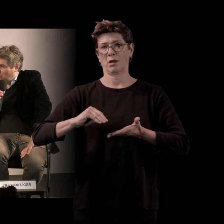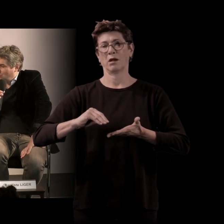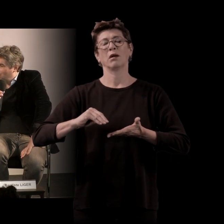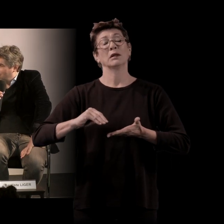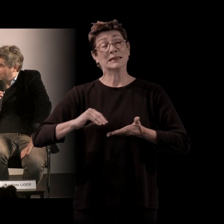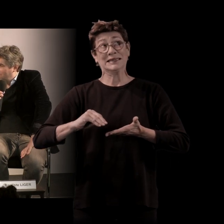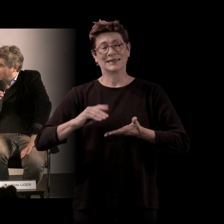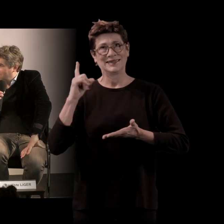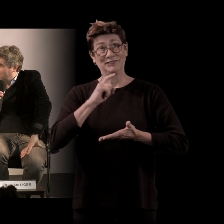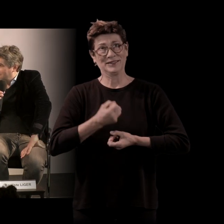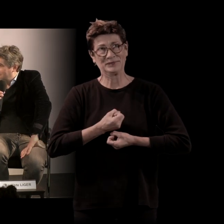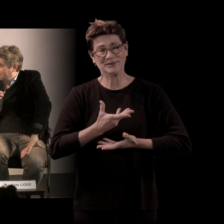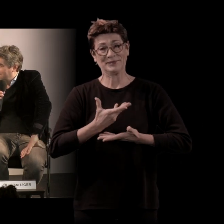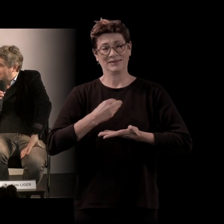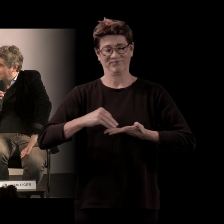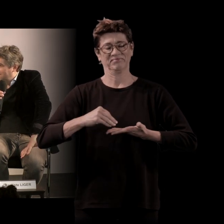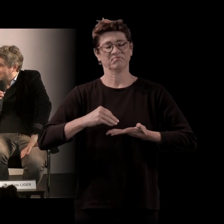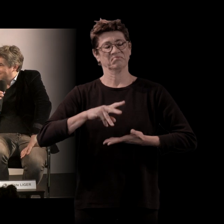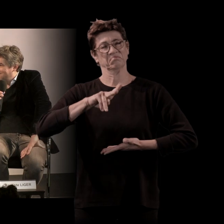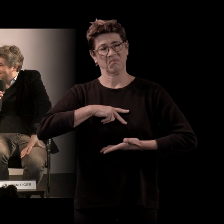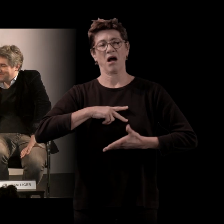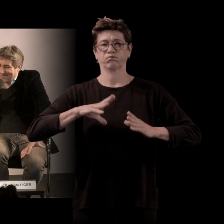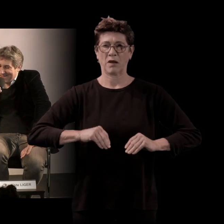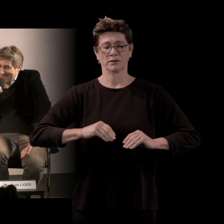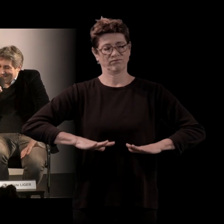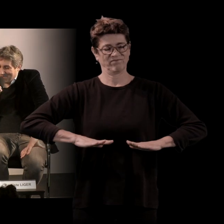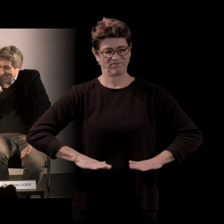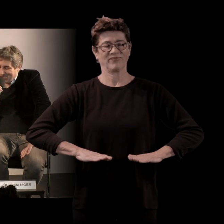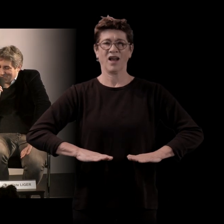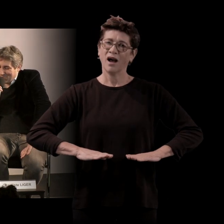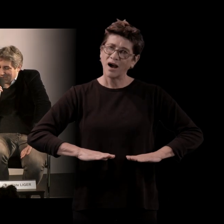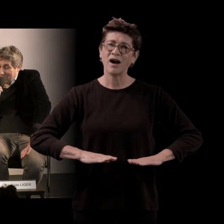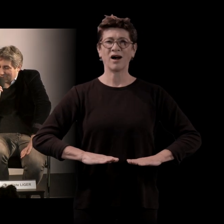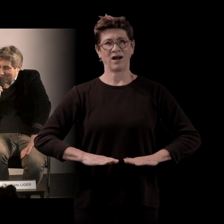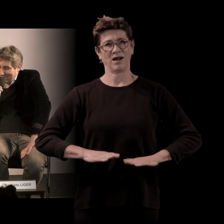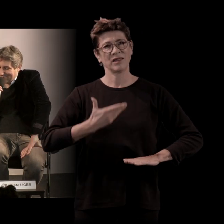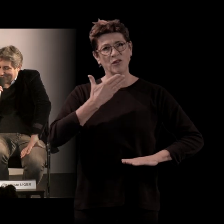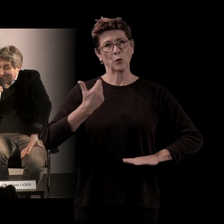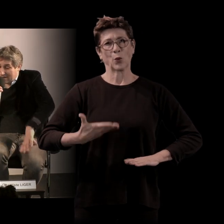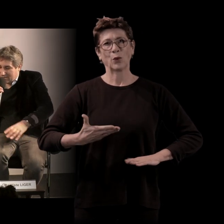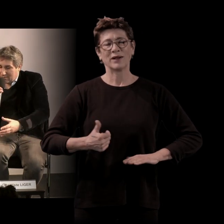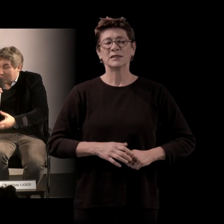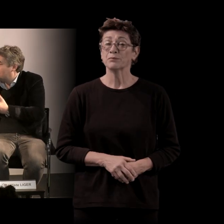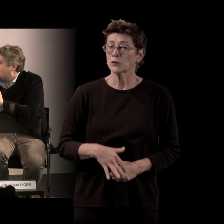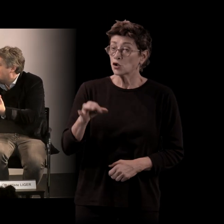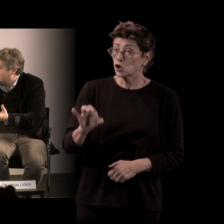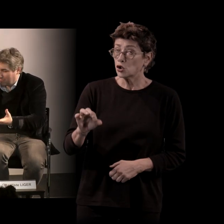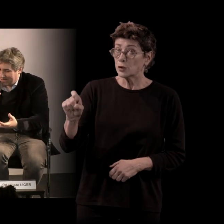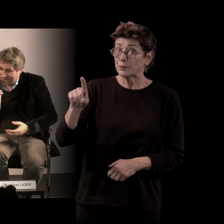Là, ça m'a ancré dans un truc où quand même ça allait mieux. Mais justement, lorsque vous alliez publier cet